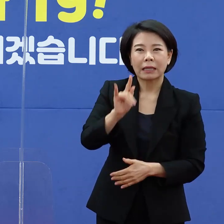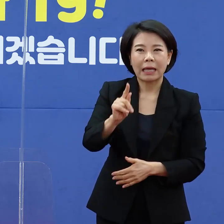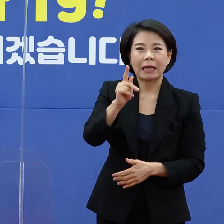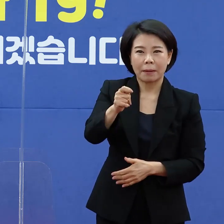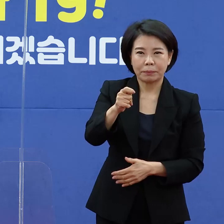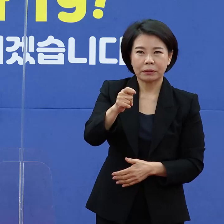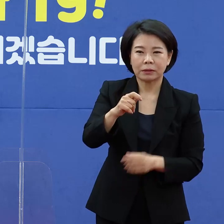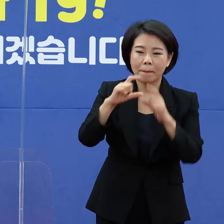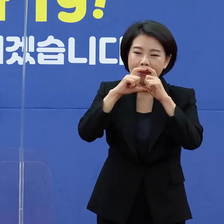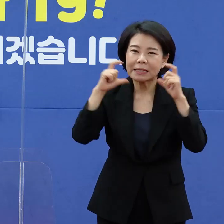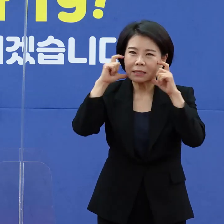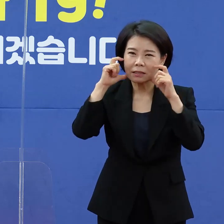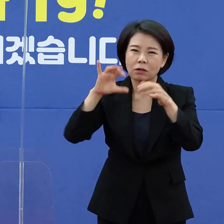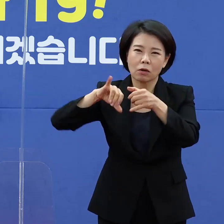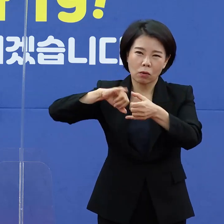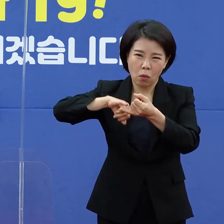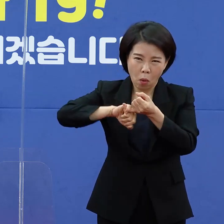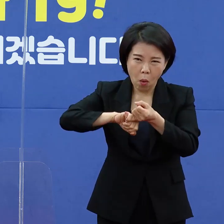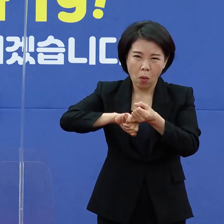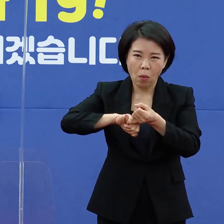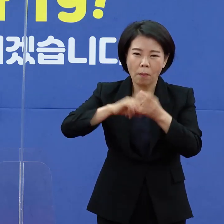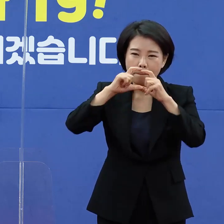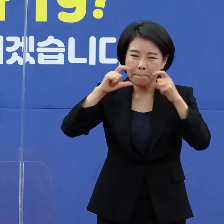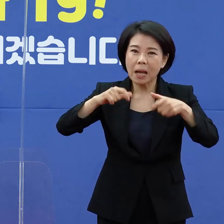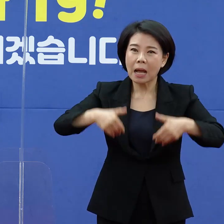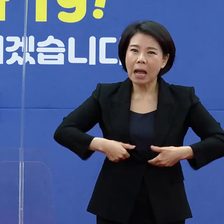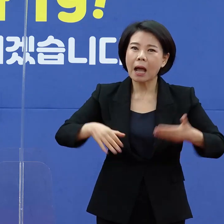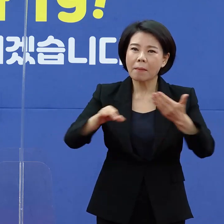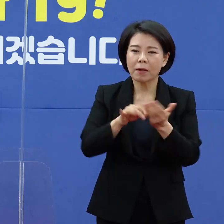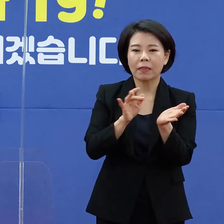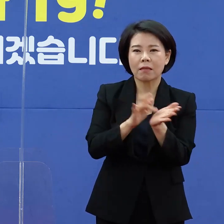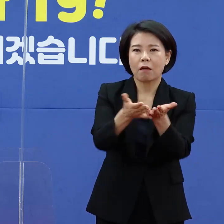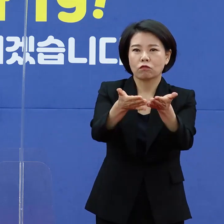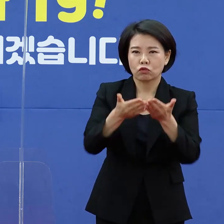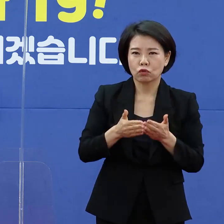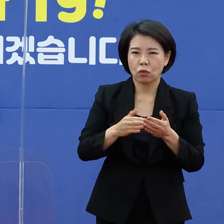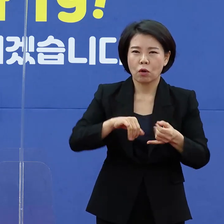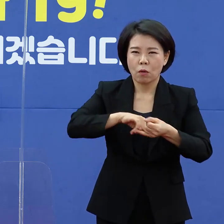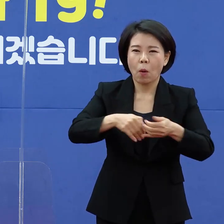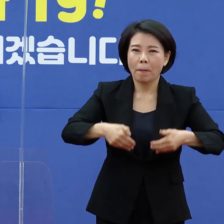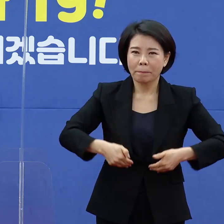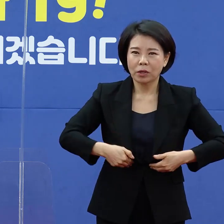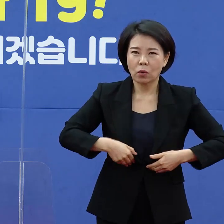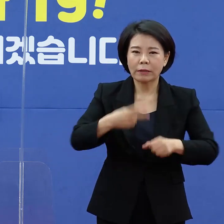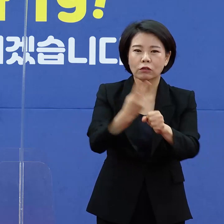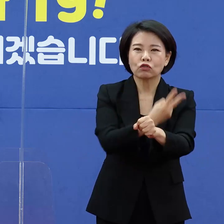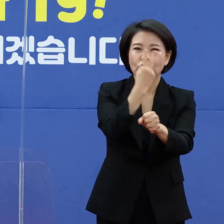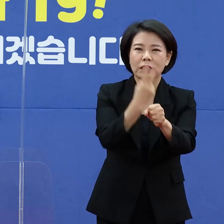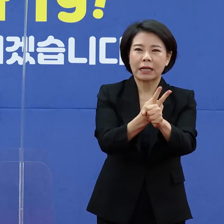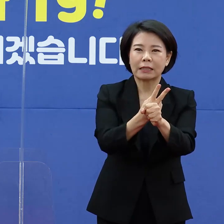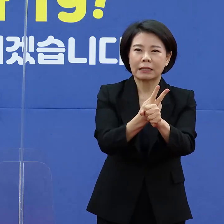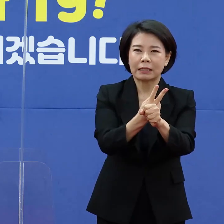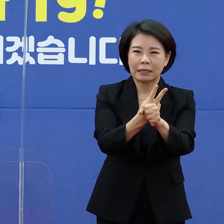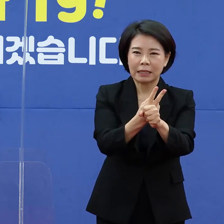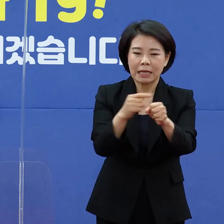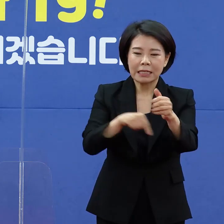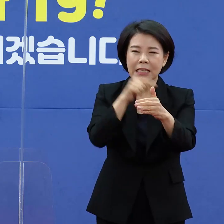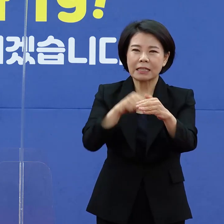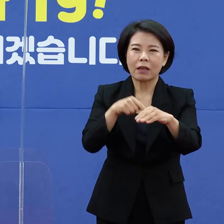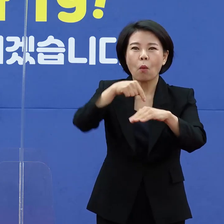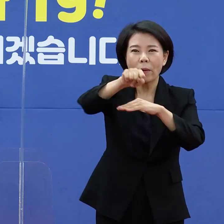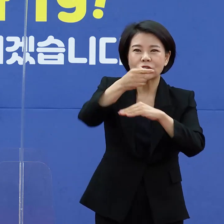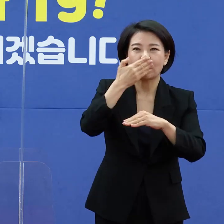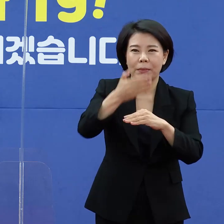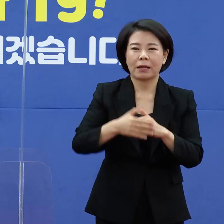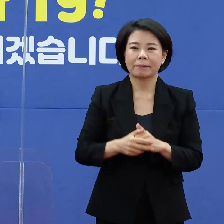착용해야만 의약품 처방, 수령이나 필수적 목적의 2시간 이내 외출이 가능하게 됩니다.